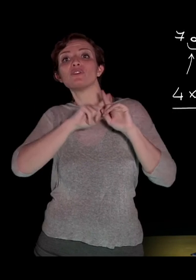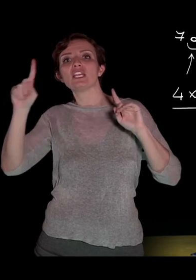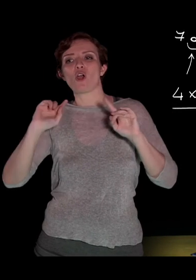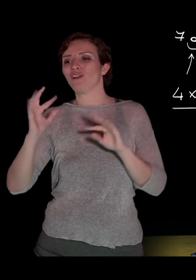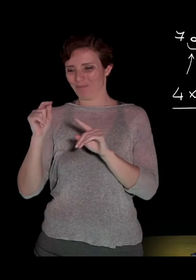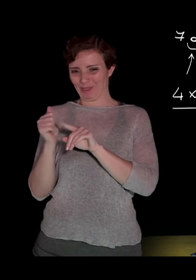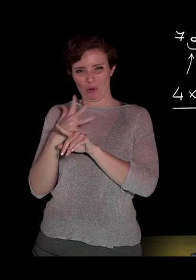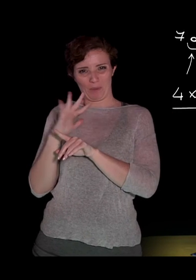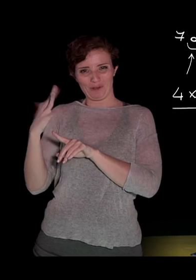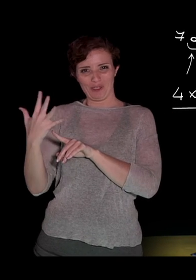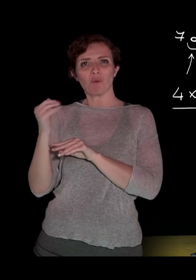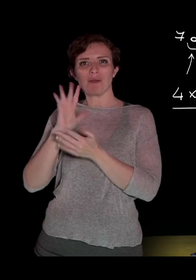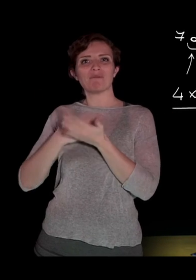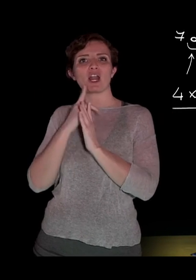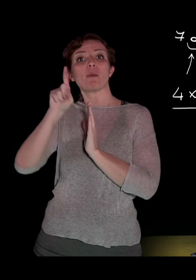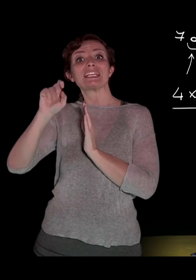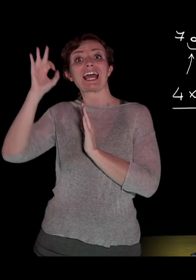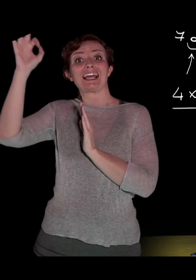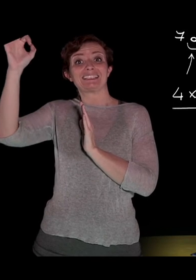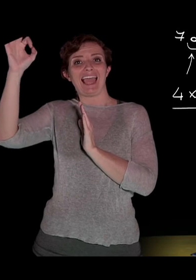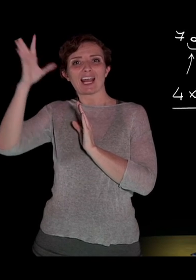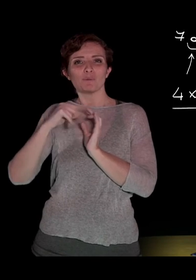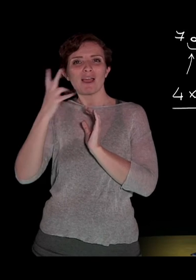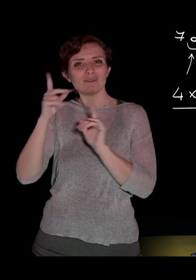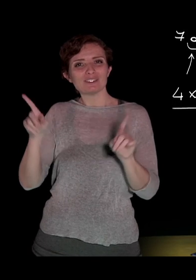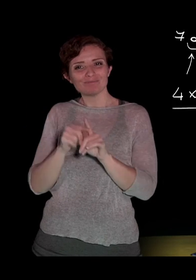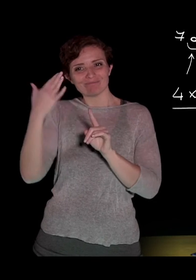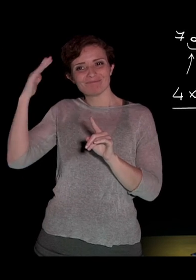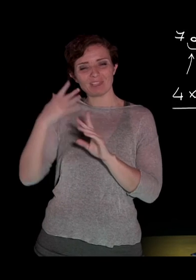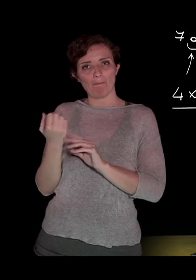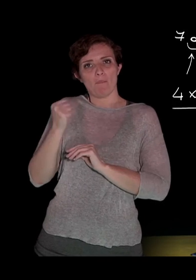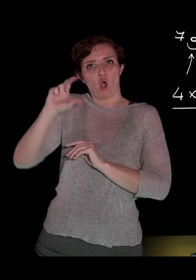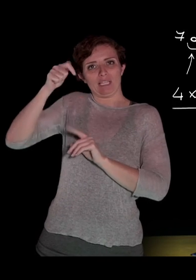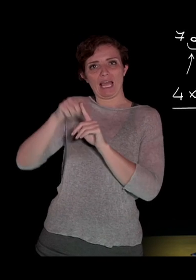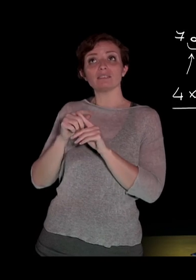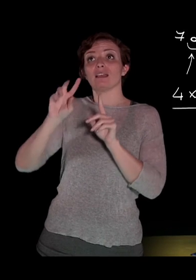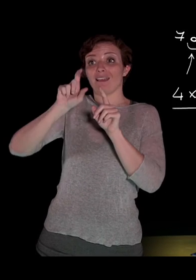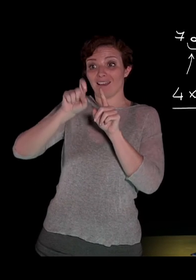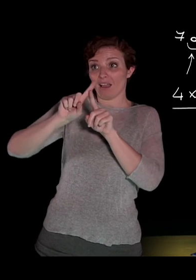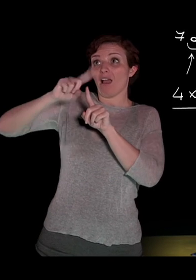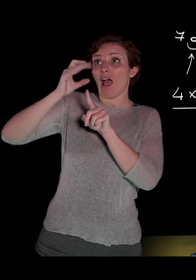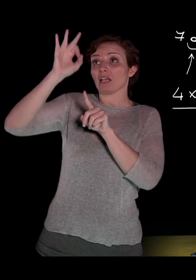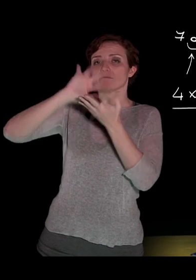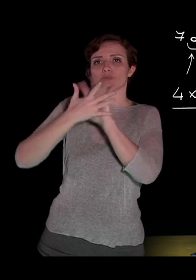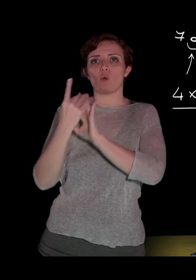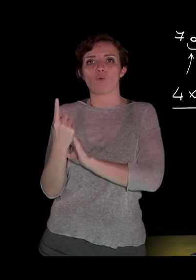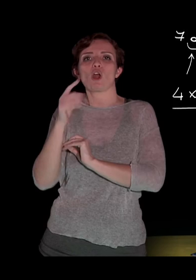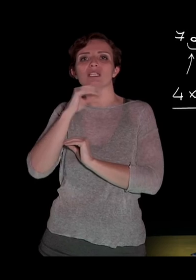corrisponde a x alla zero, che come abbiamo visto quando abbiamo parlato delle potenze, è sempre pari a 1, quindi scompare di fatto la